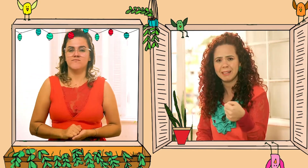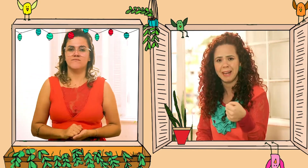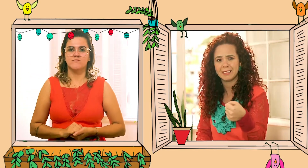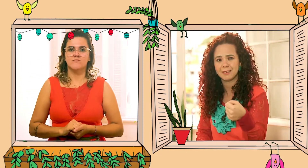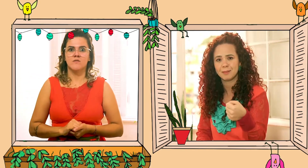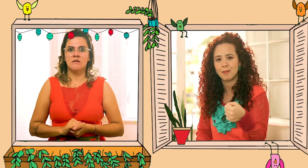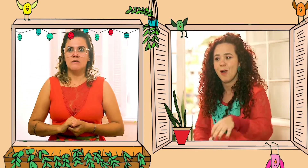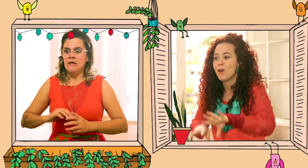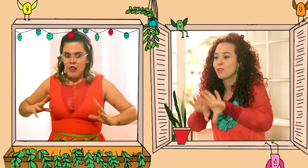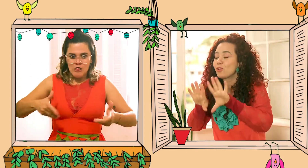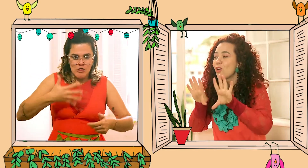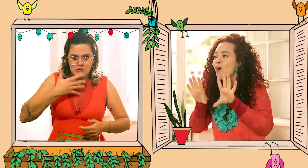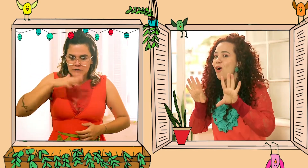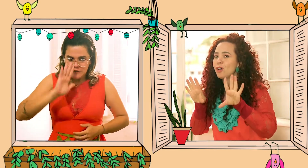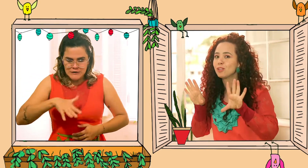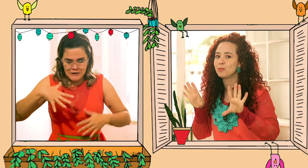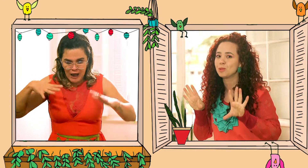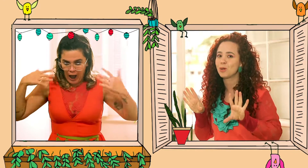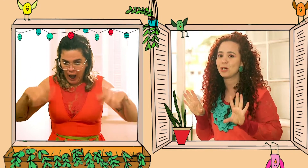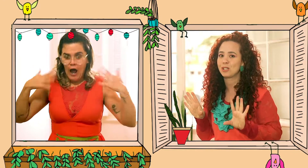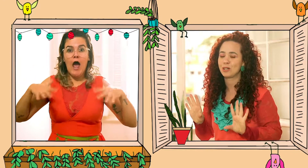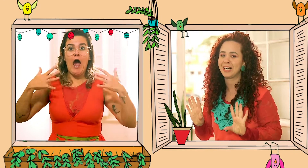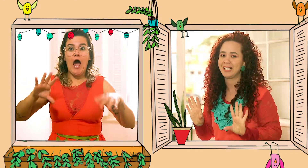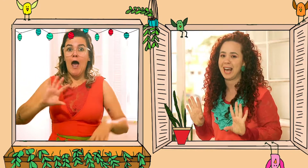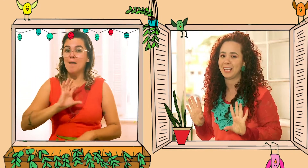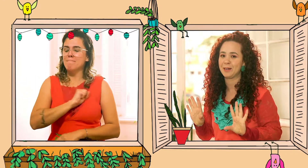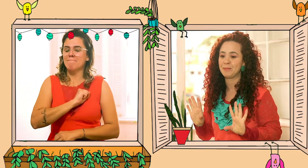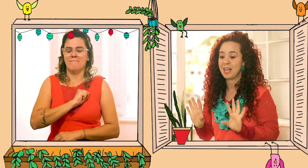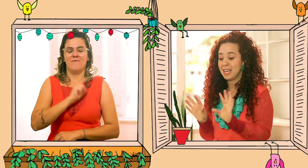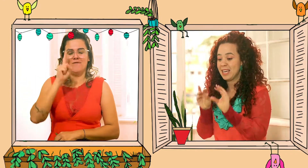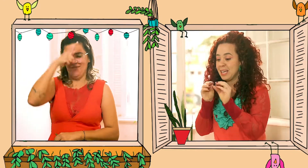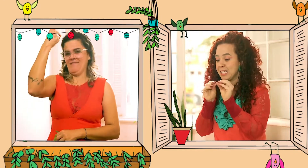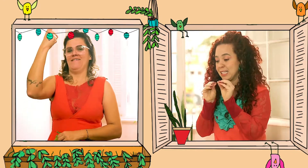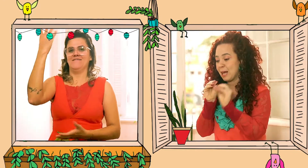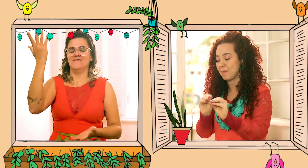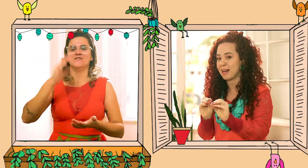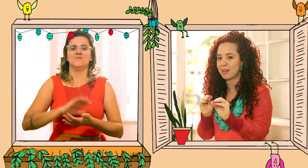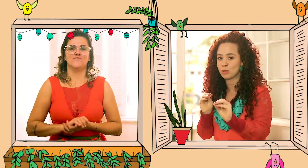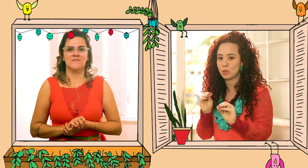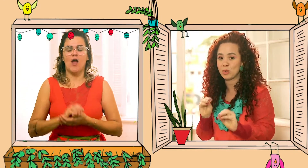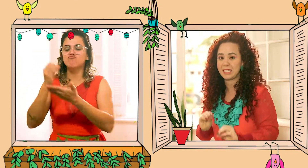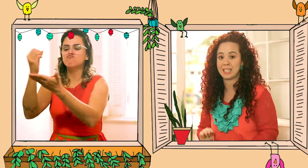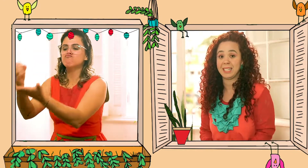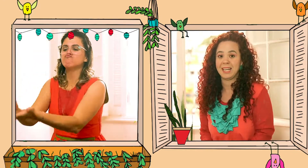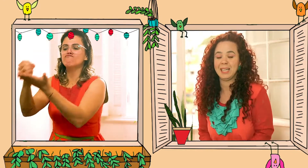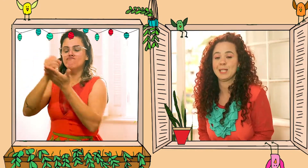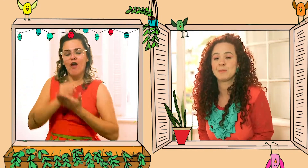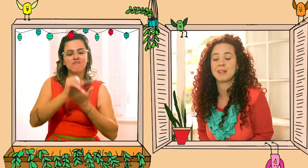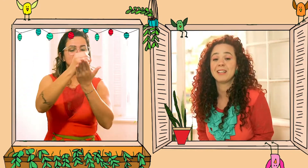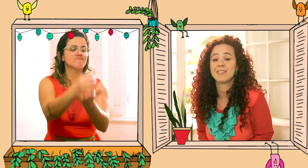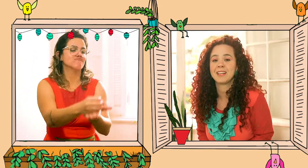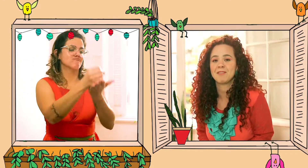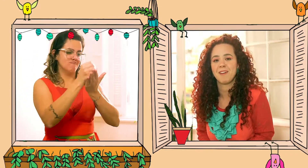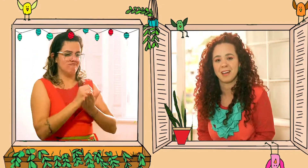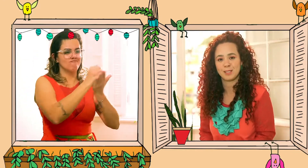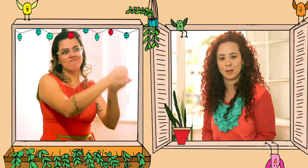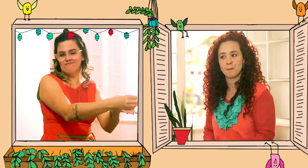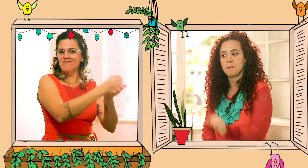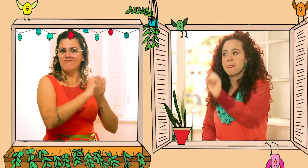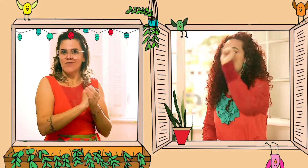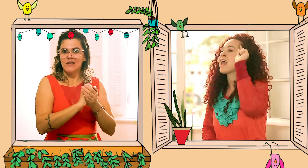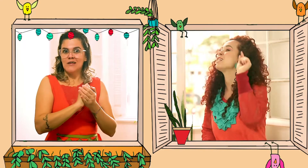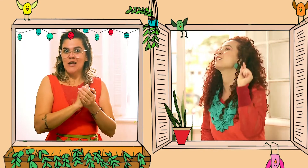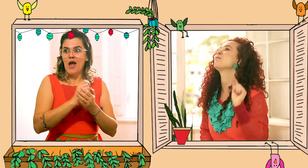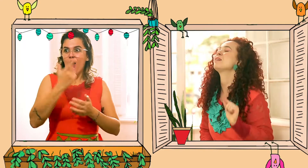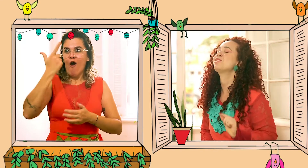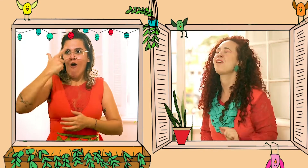mal para o planeta. Todo mundo gostou da ideia. E separaram suas canequinhas para levar na festa.